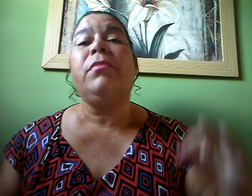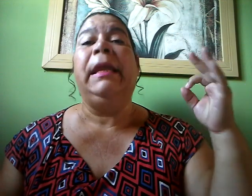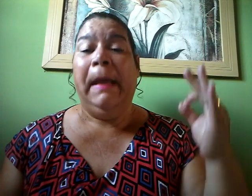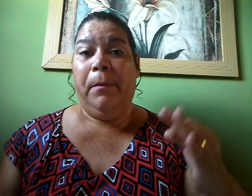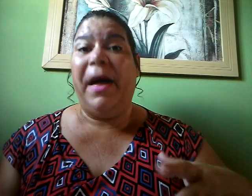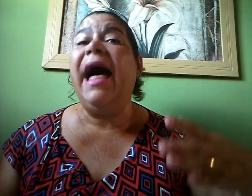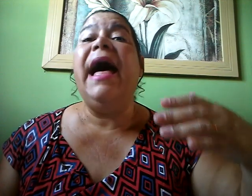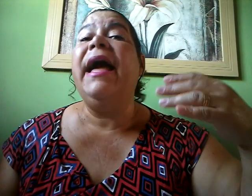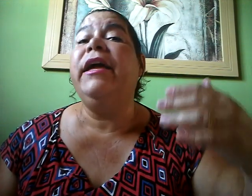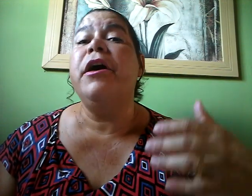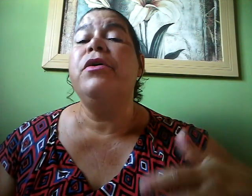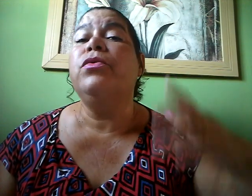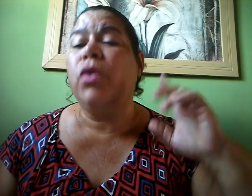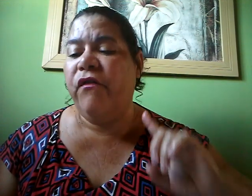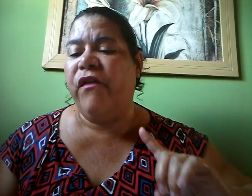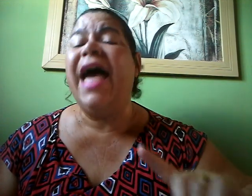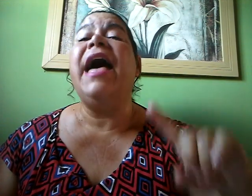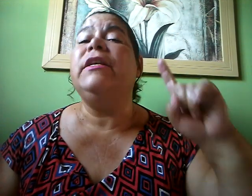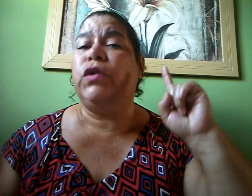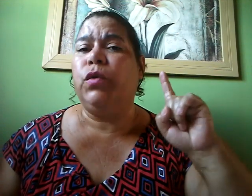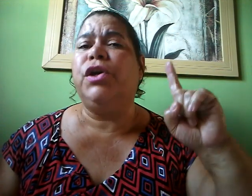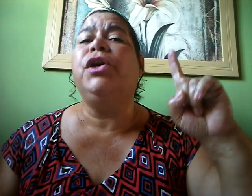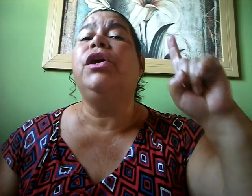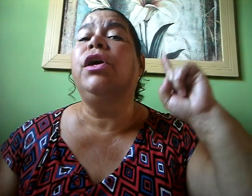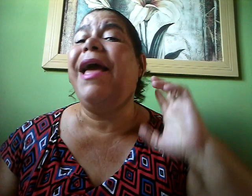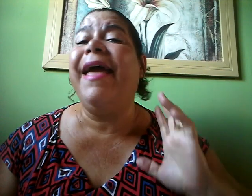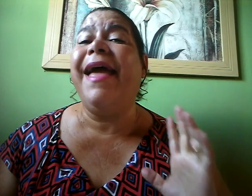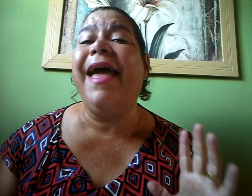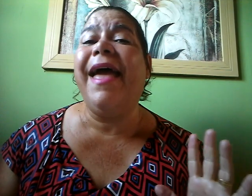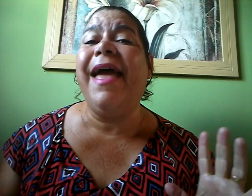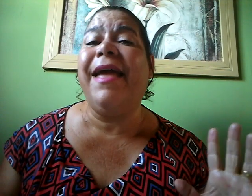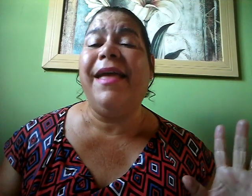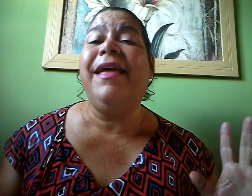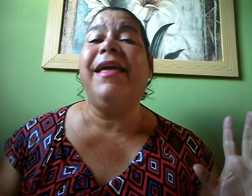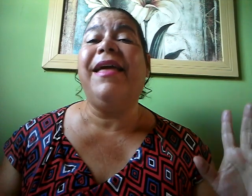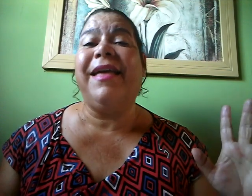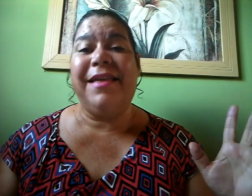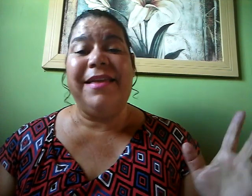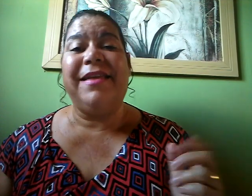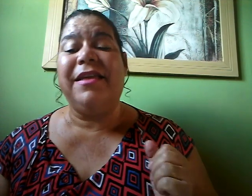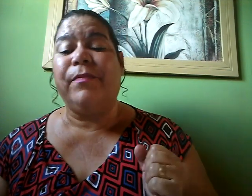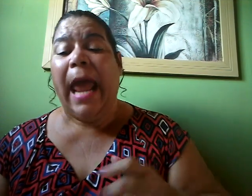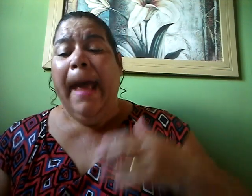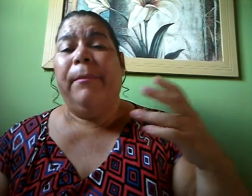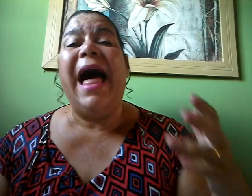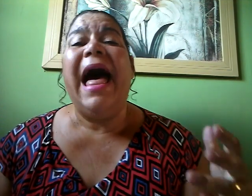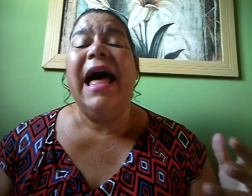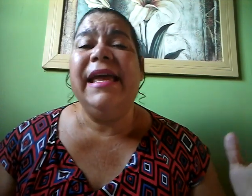Pai eu confesso Pai errei Pai